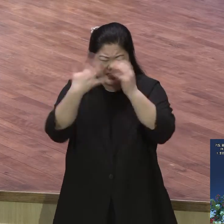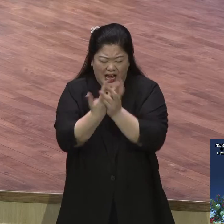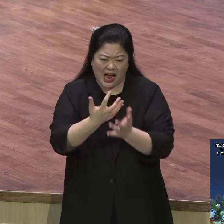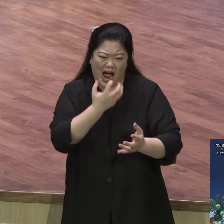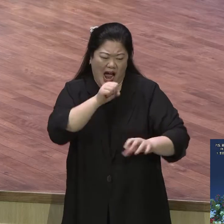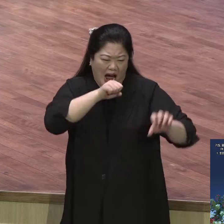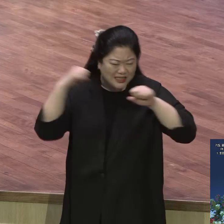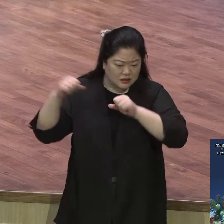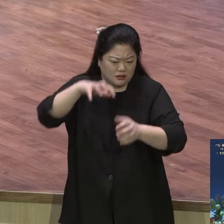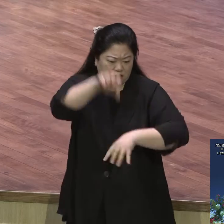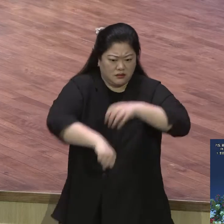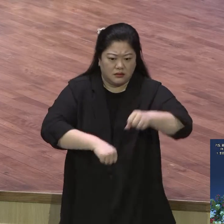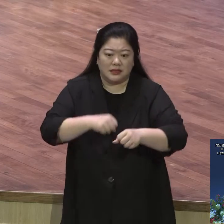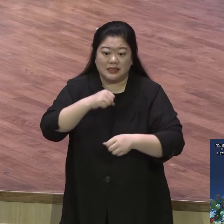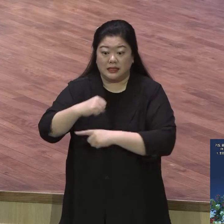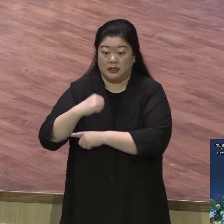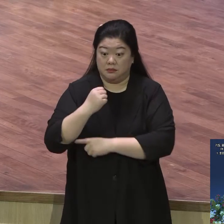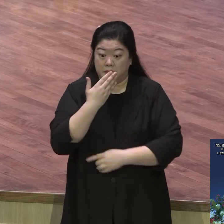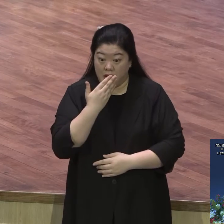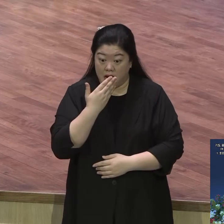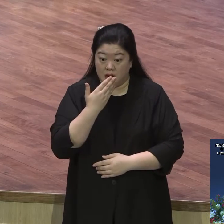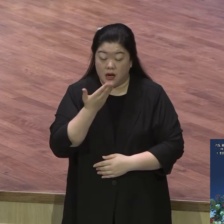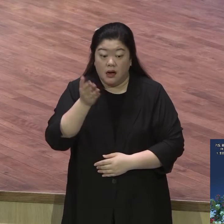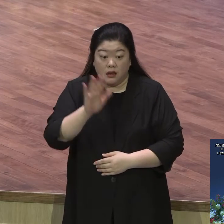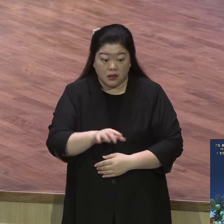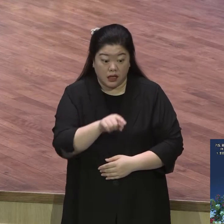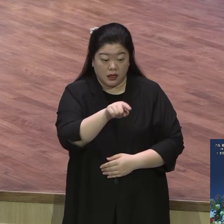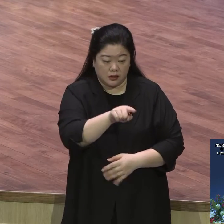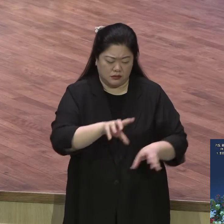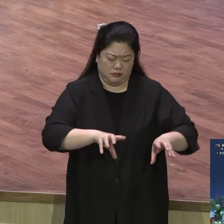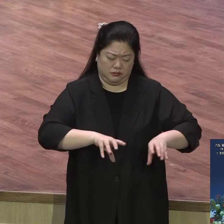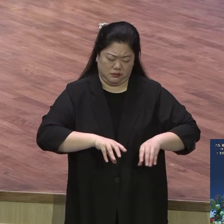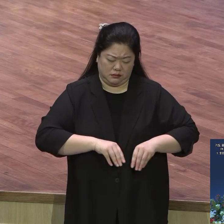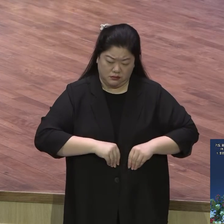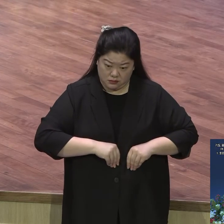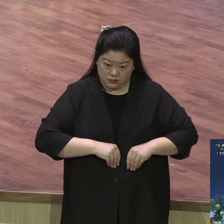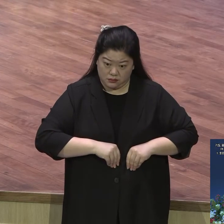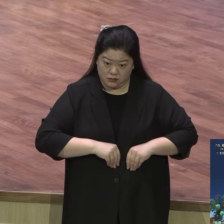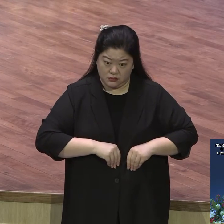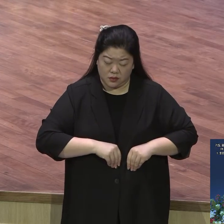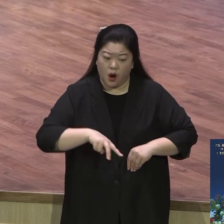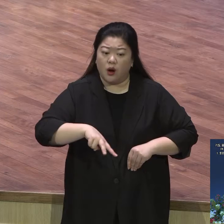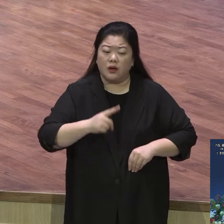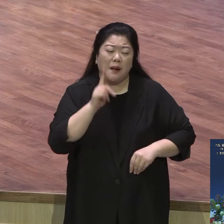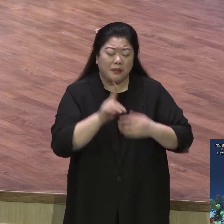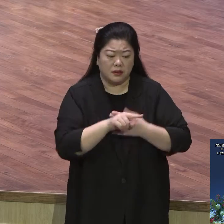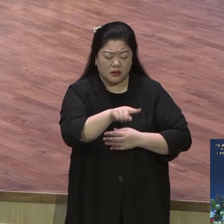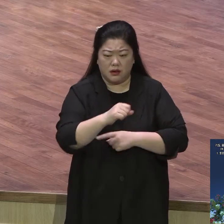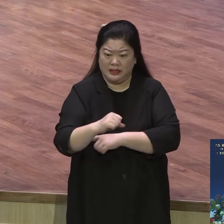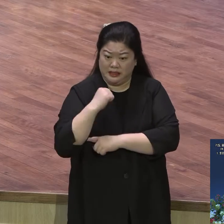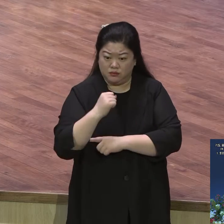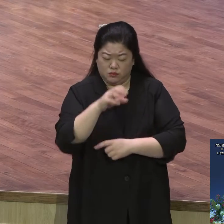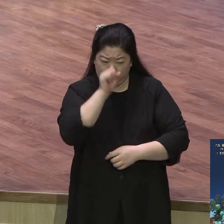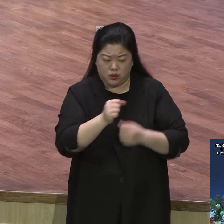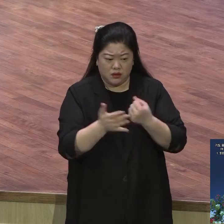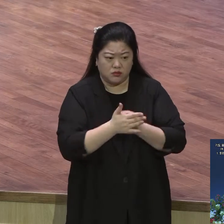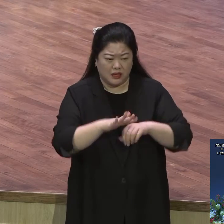굶는다 하더라도 하나님을 찾는 자는 굶지 않대요 이 기도에 이 기도에 이